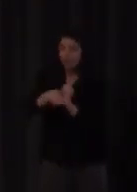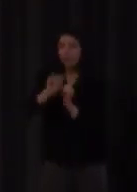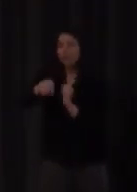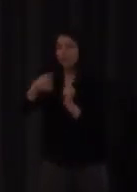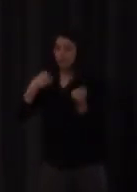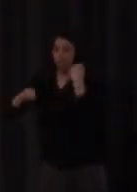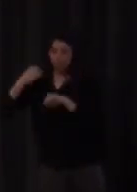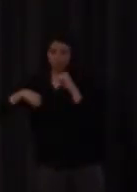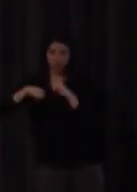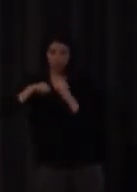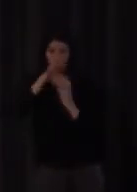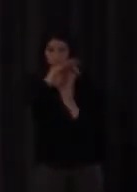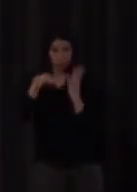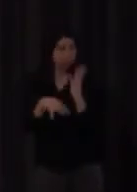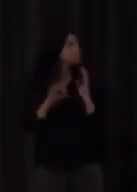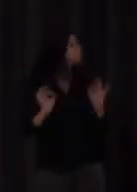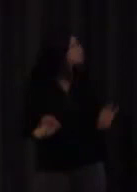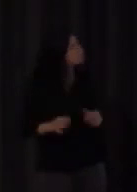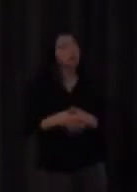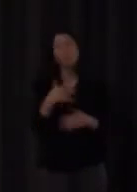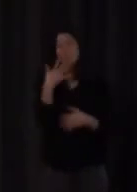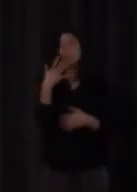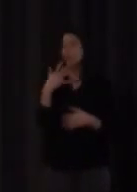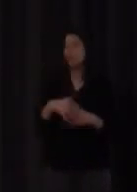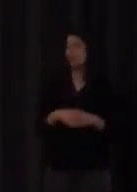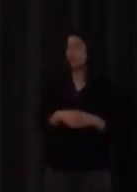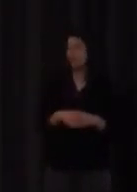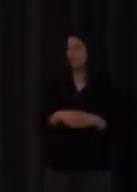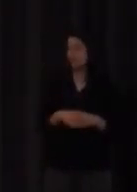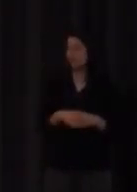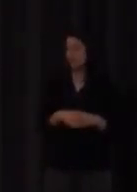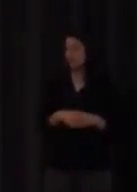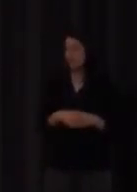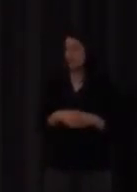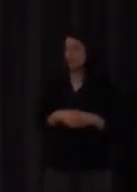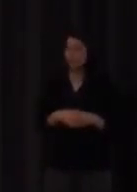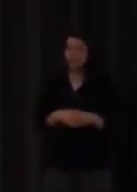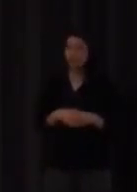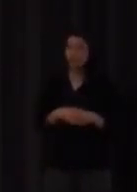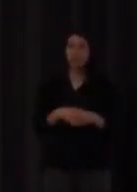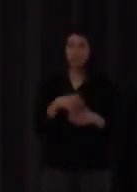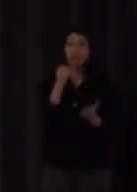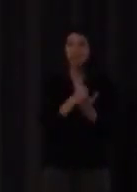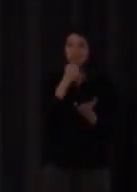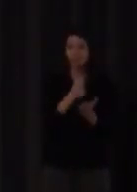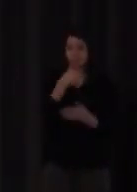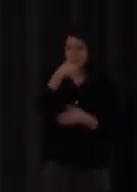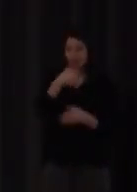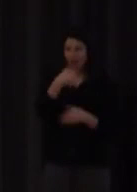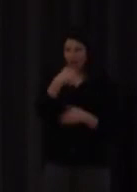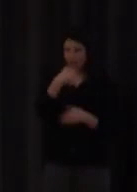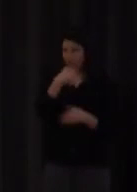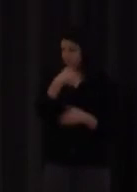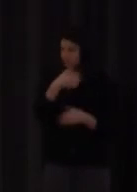movimientos ¿de acuerdo? por poner un ejemplo el símbolo A que ven ahí dibujado